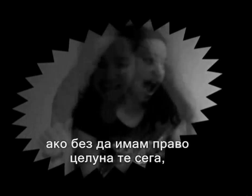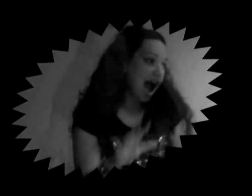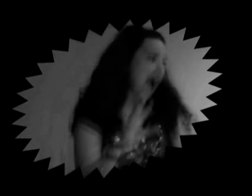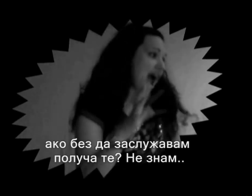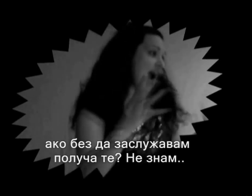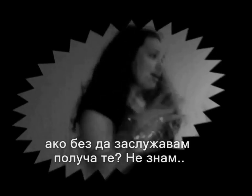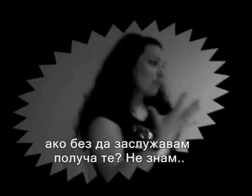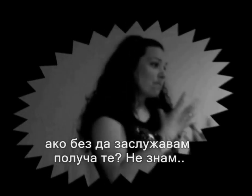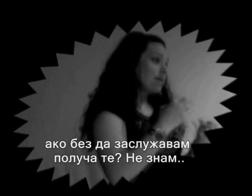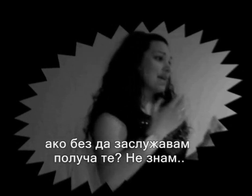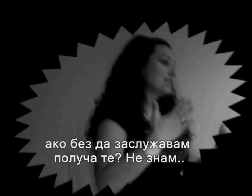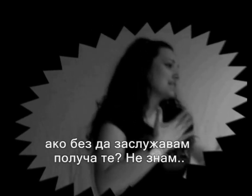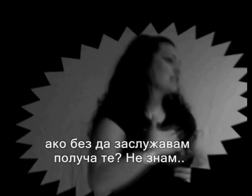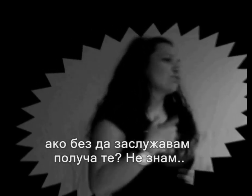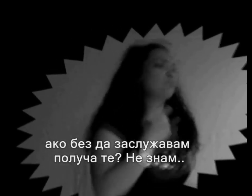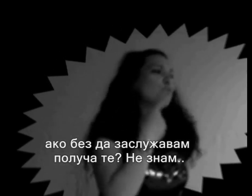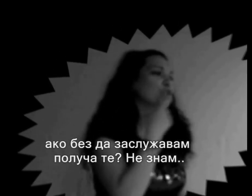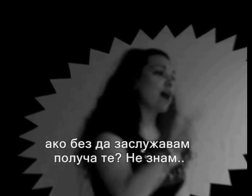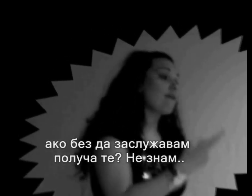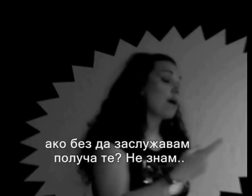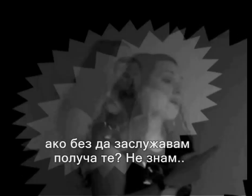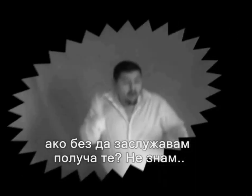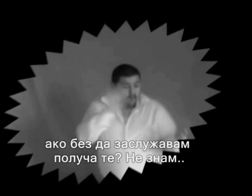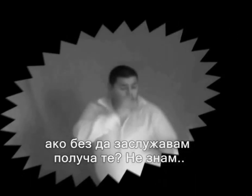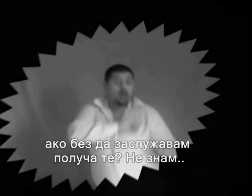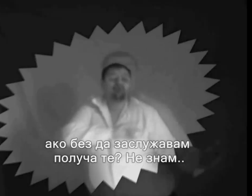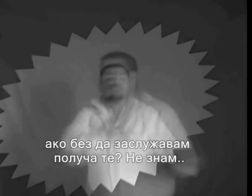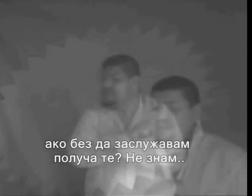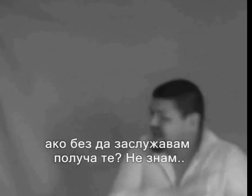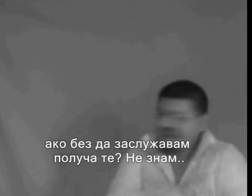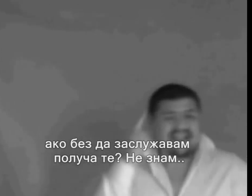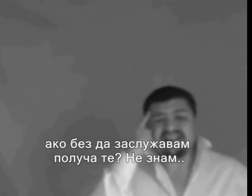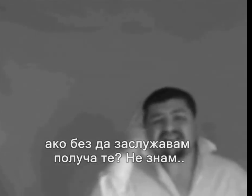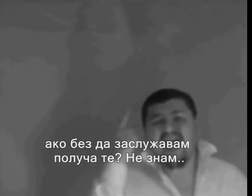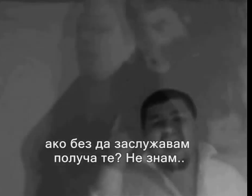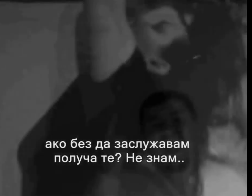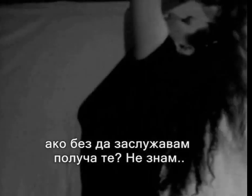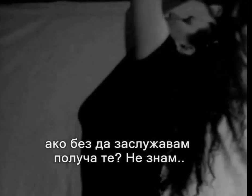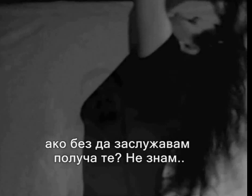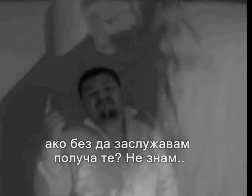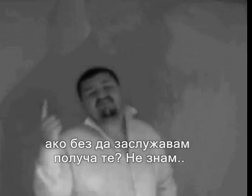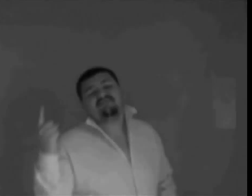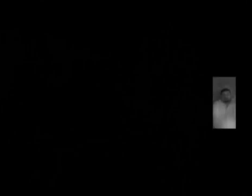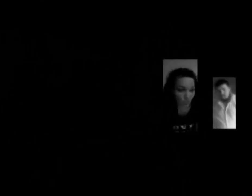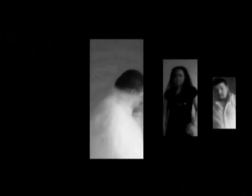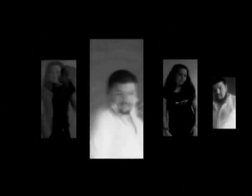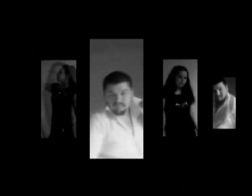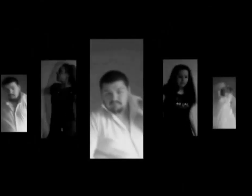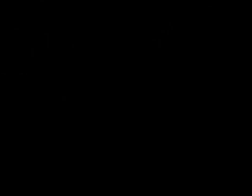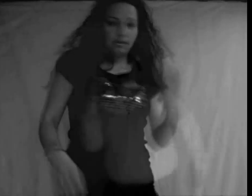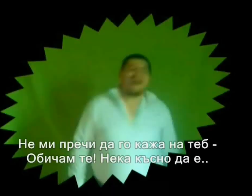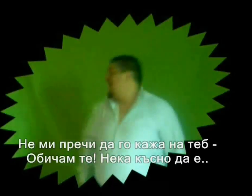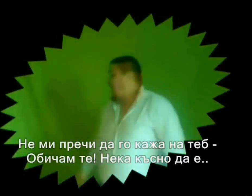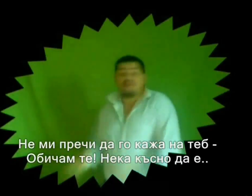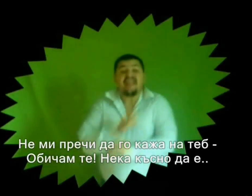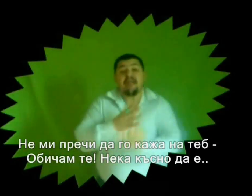сега, ако без да заслужавам, получа те не знам. Ne mi